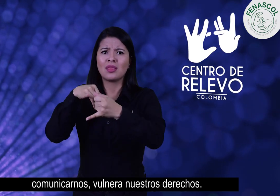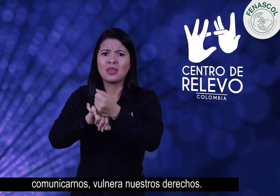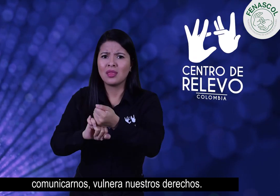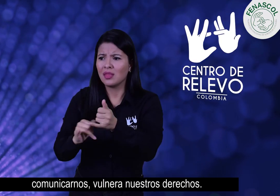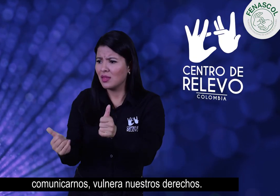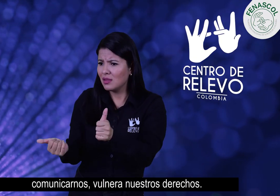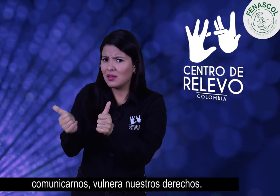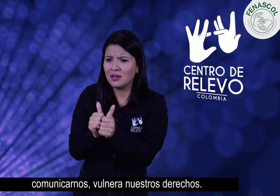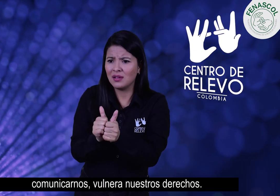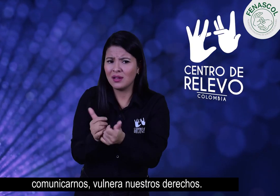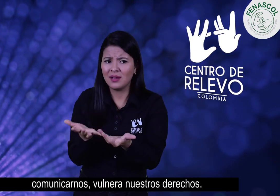vulnera nuestros derechos.